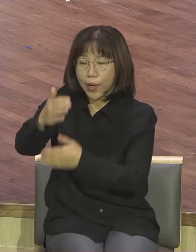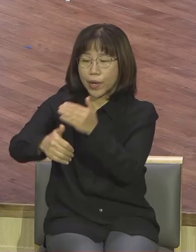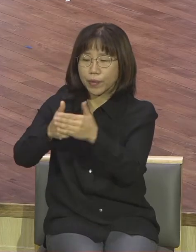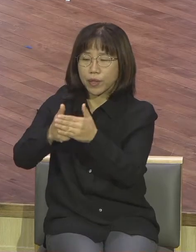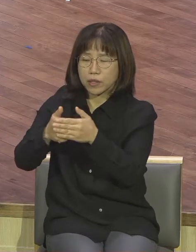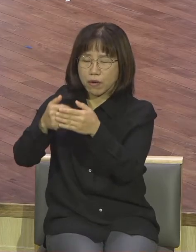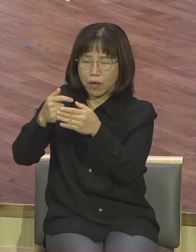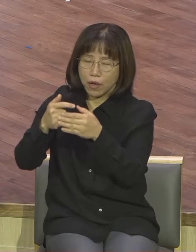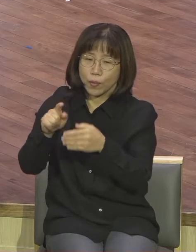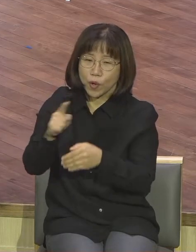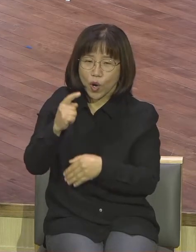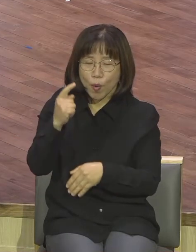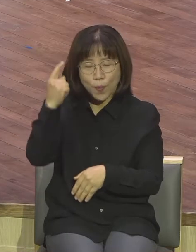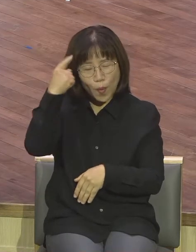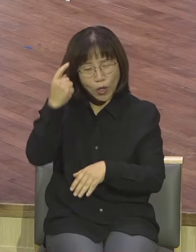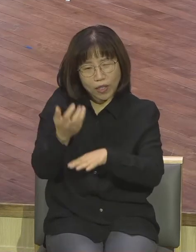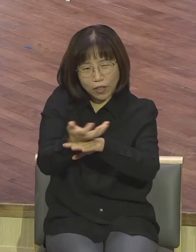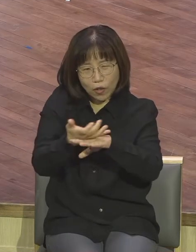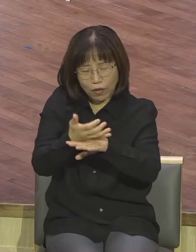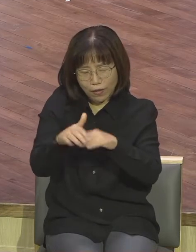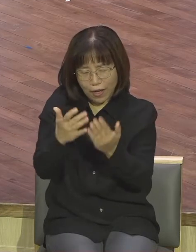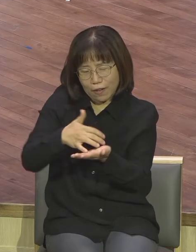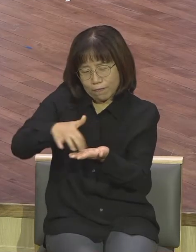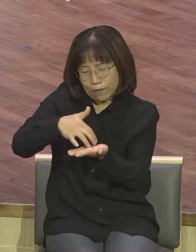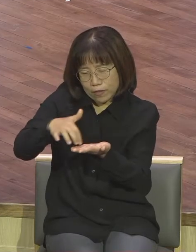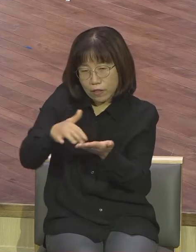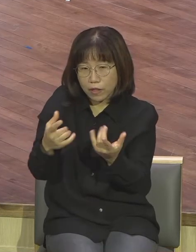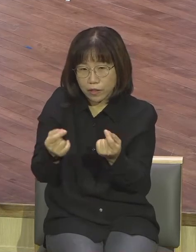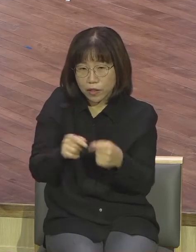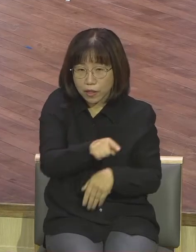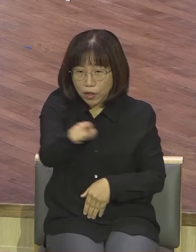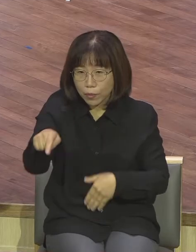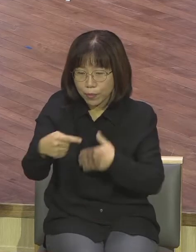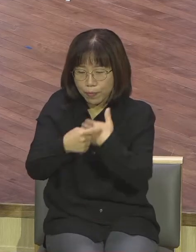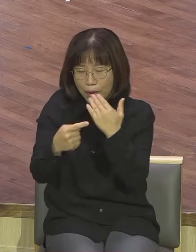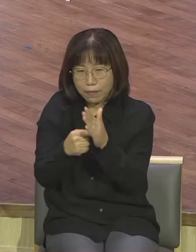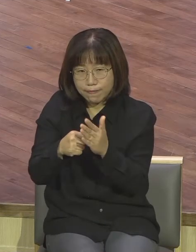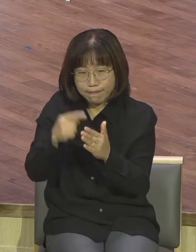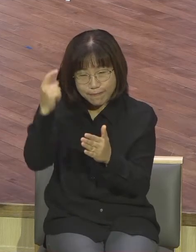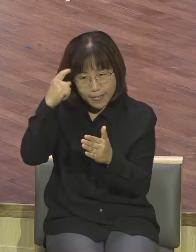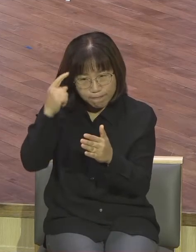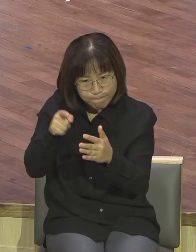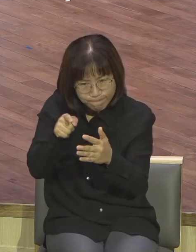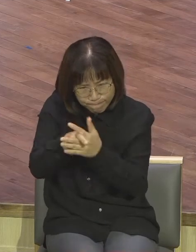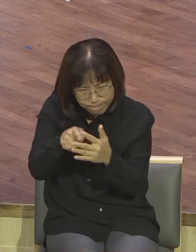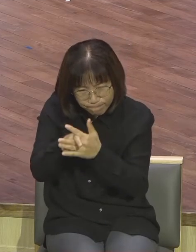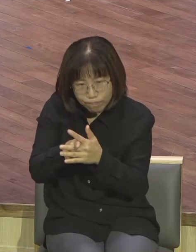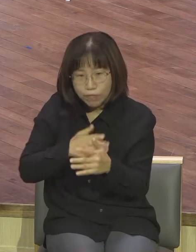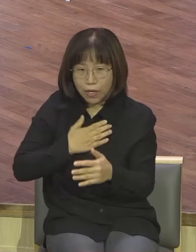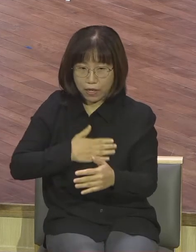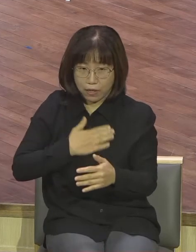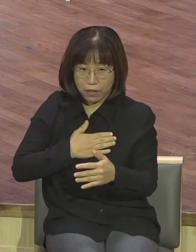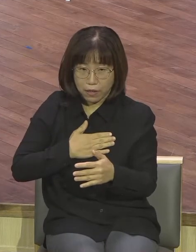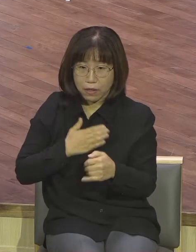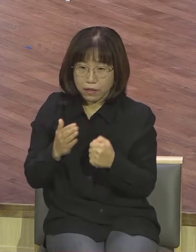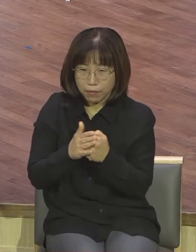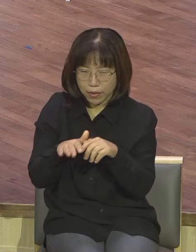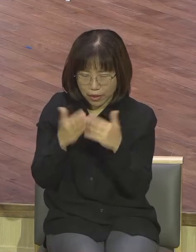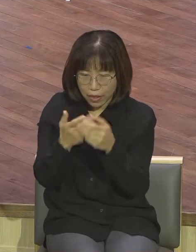머리칼 다 세우고 계세요 얼마나 우리 생각도 하시고 세밀하게 간섭하시고 인도하시는지 여러분이 그걸 이십사